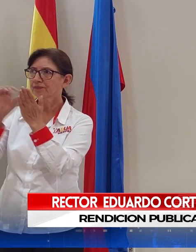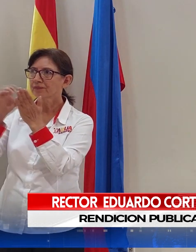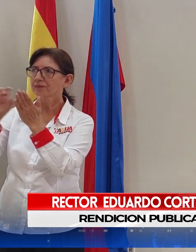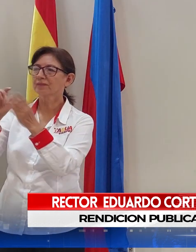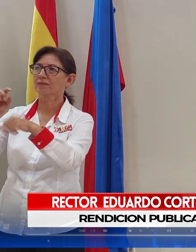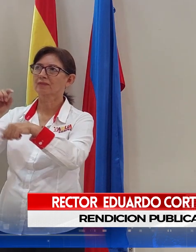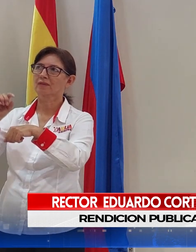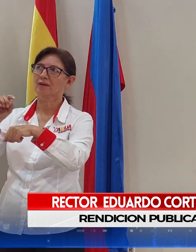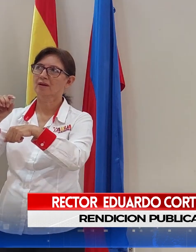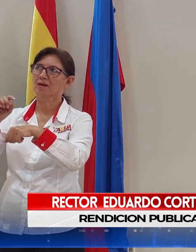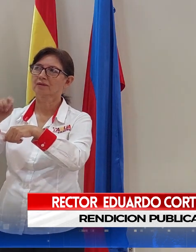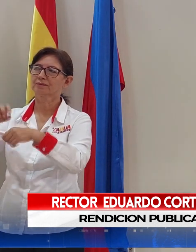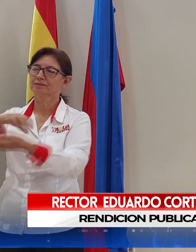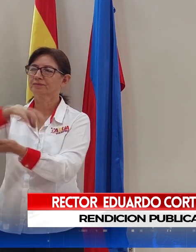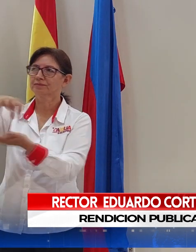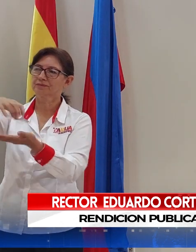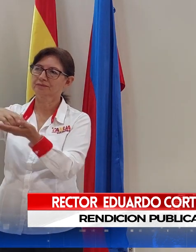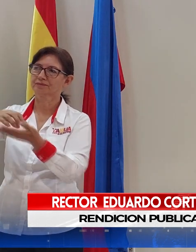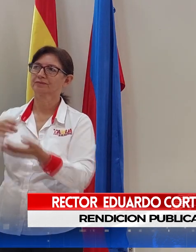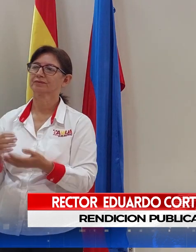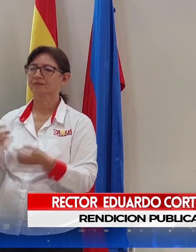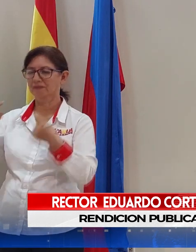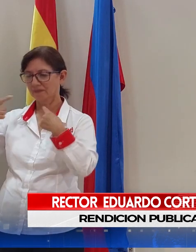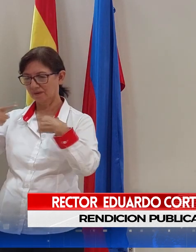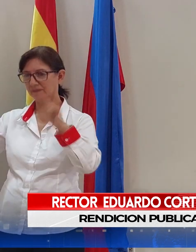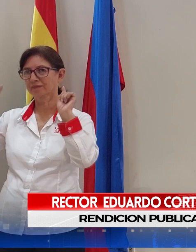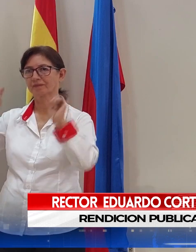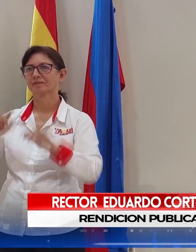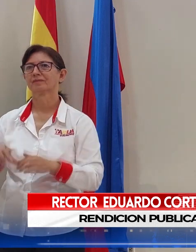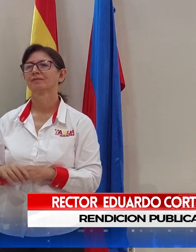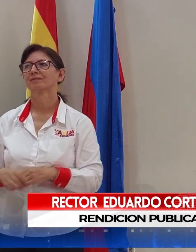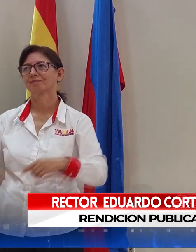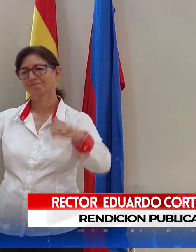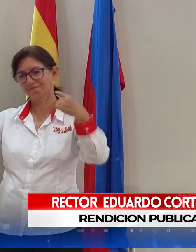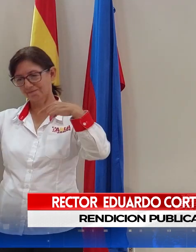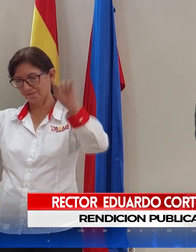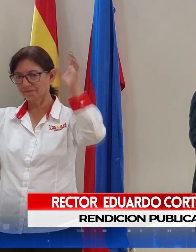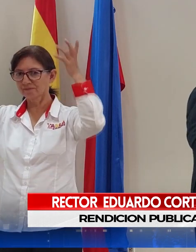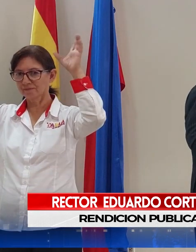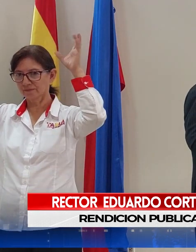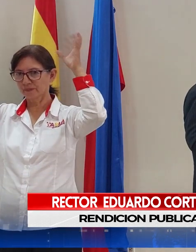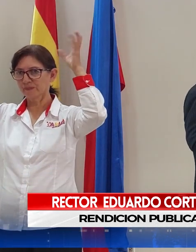Imagínense ese gran lucro. ¿No lo podemos decir? Sí, con mucho orgullo.